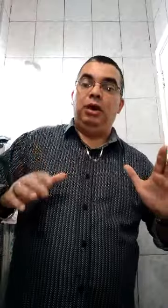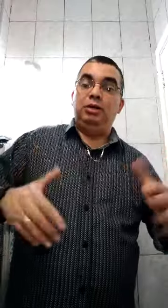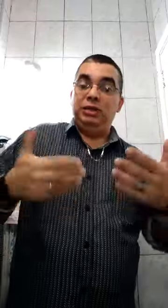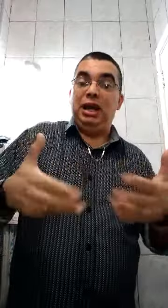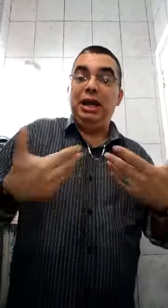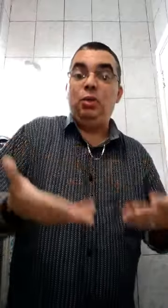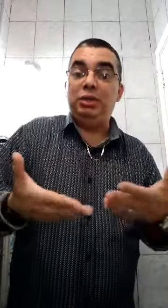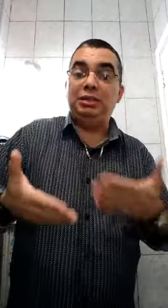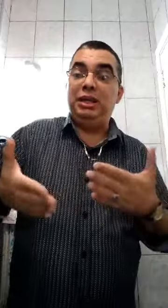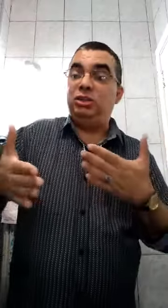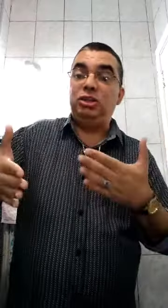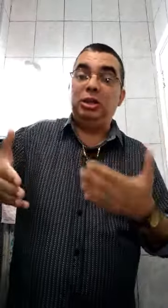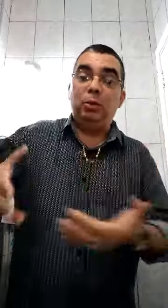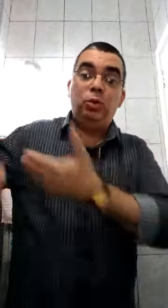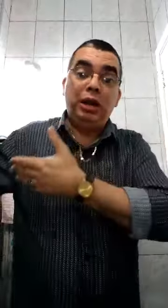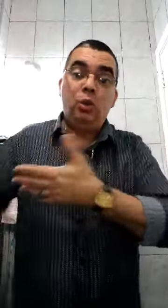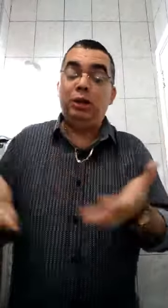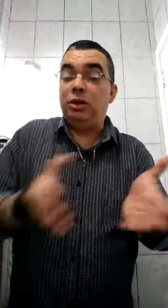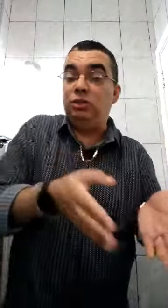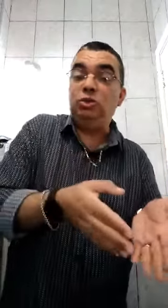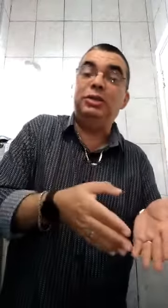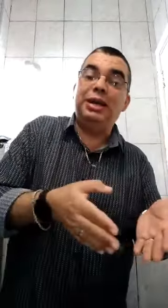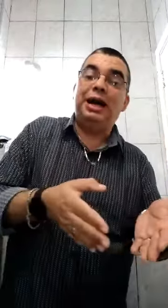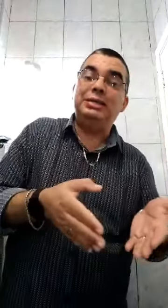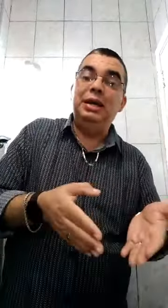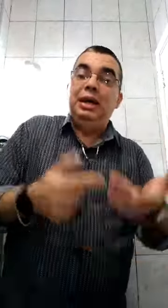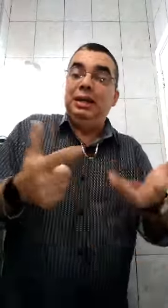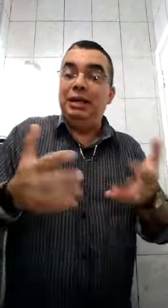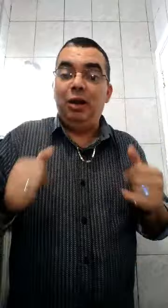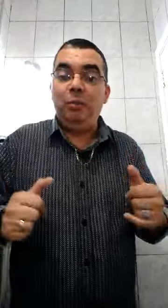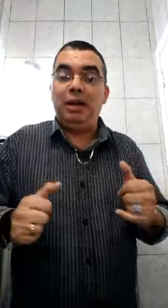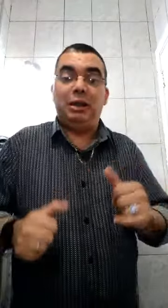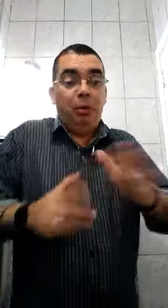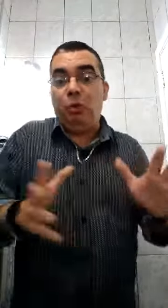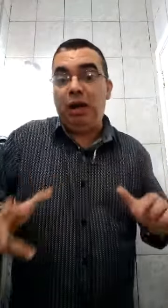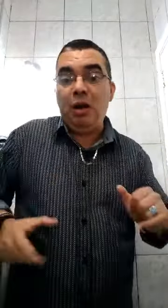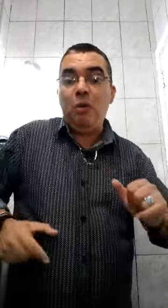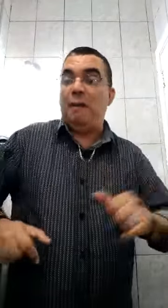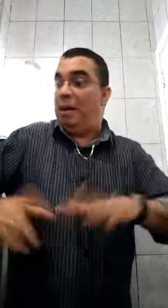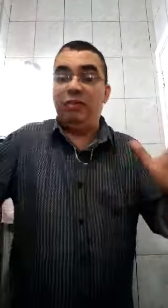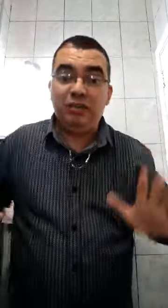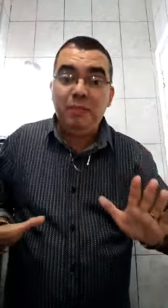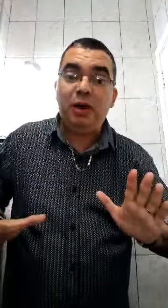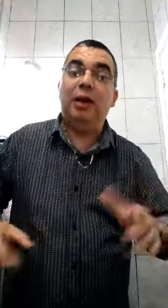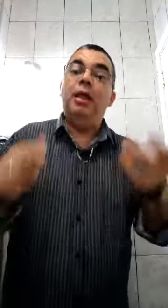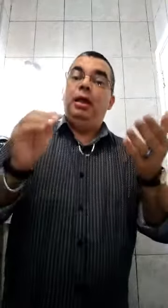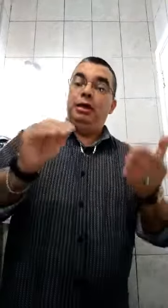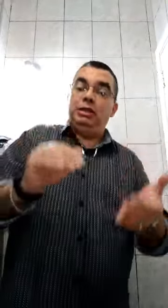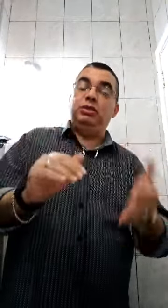Então, aí acontece da gente até procurar na rua aquilo que a gente não tem em casa. E aí ela começa, procura na rua, mas vai, mas não. E às